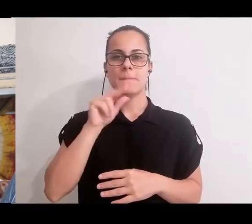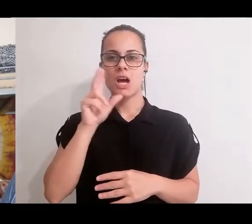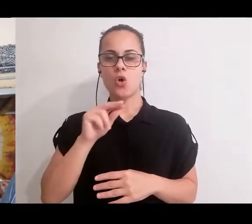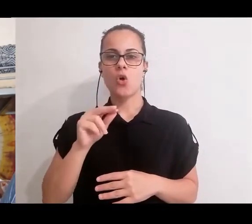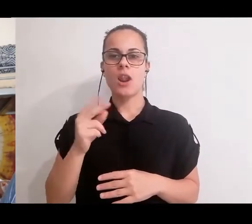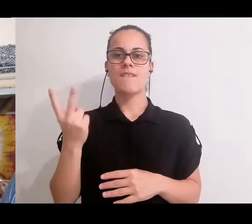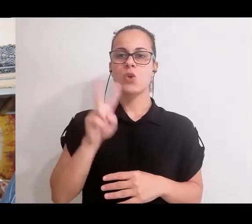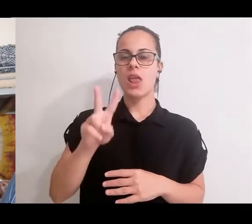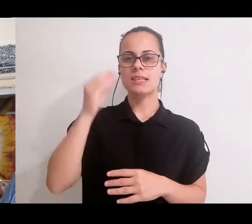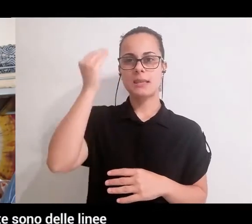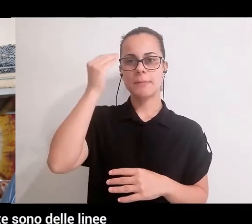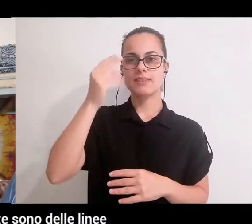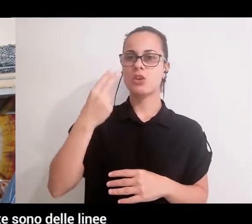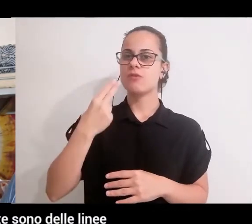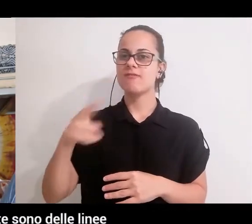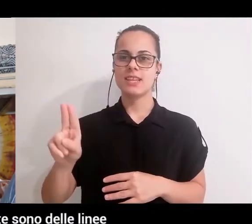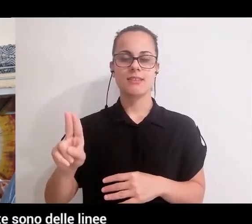una non violenza di pensieri,